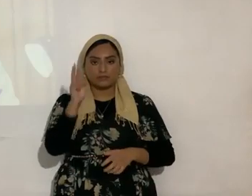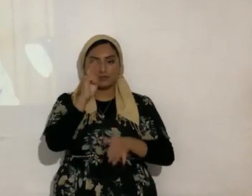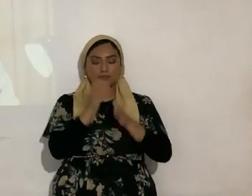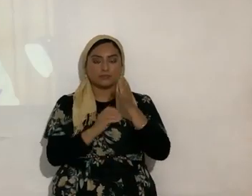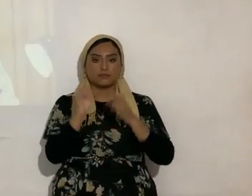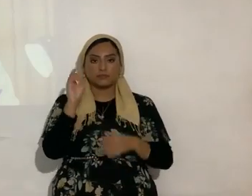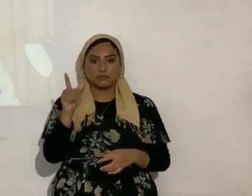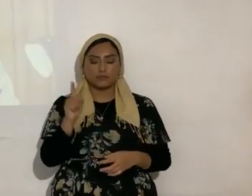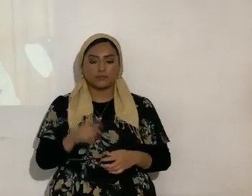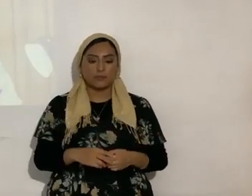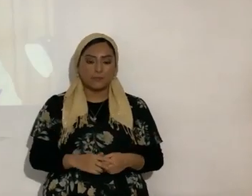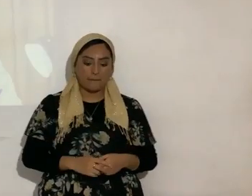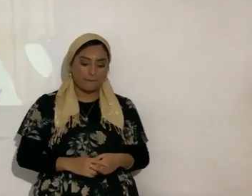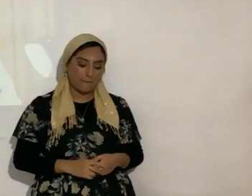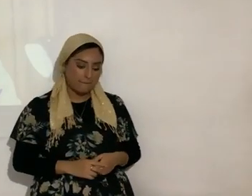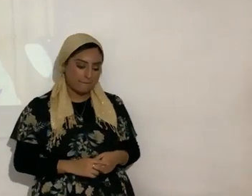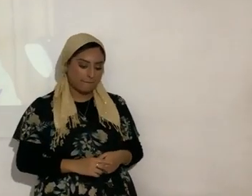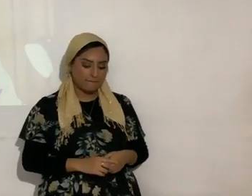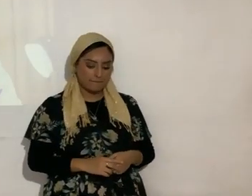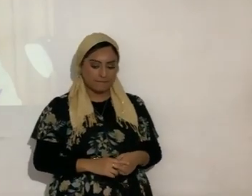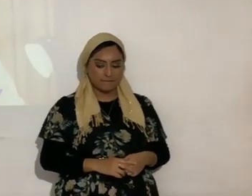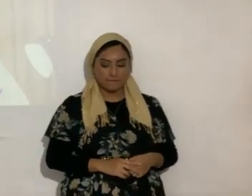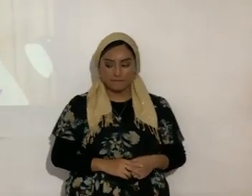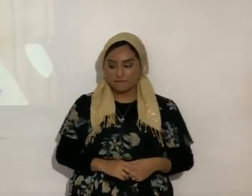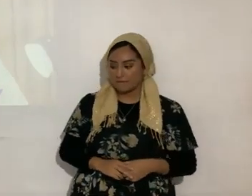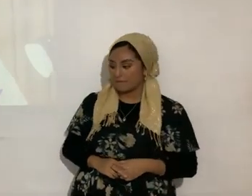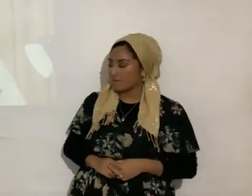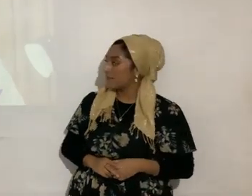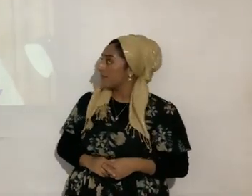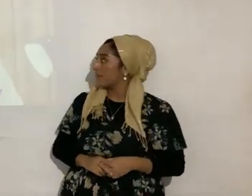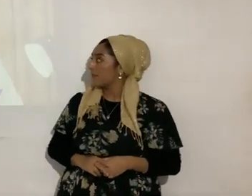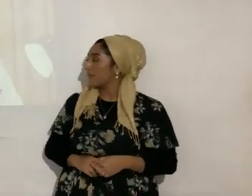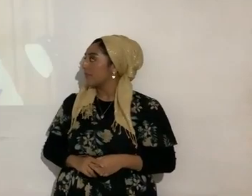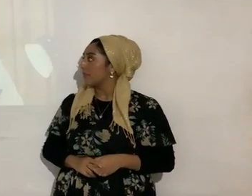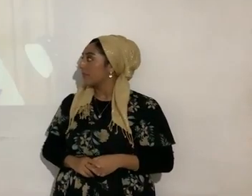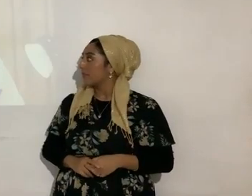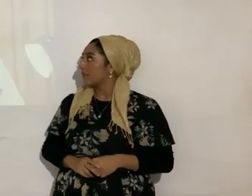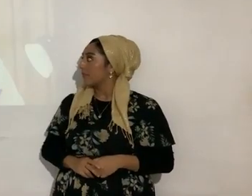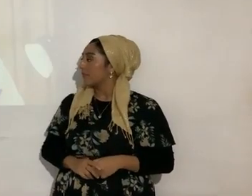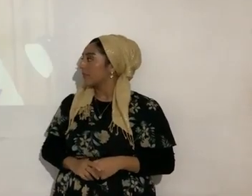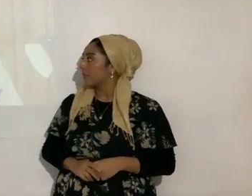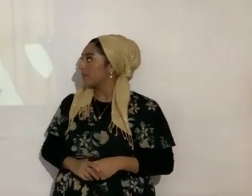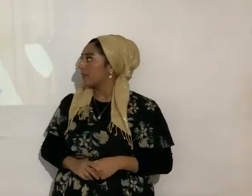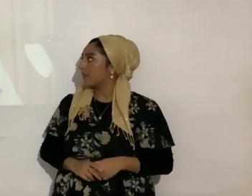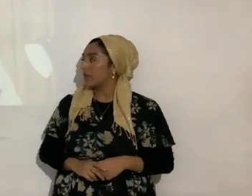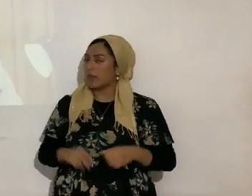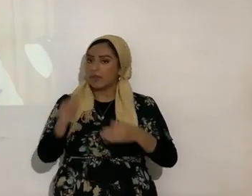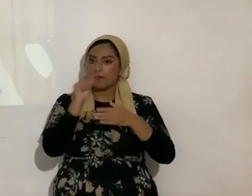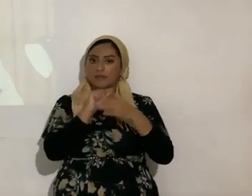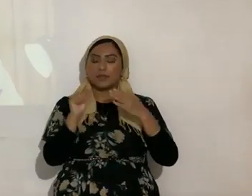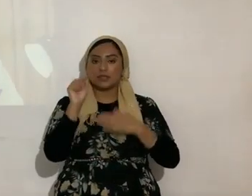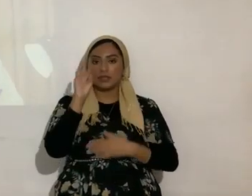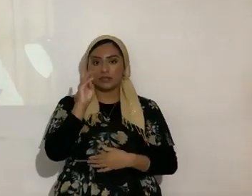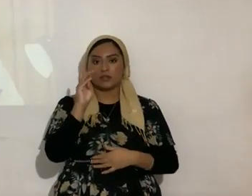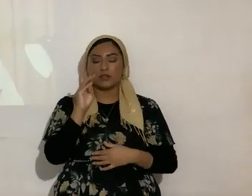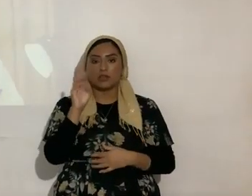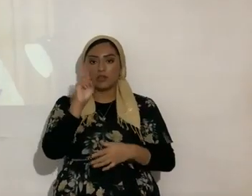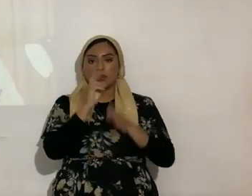verso 6 Apocalipsis 1 verso 6